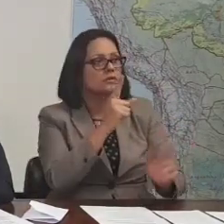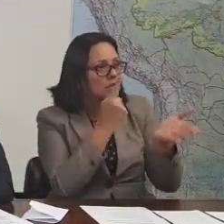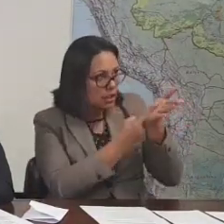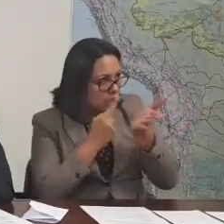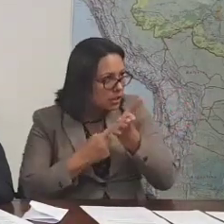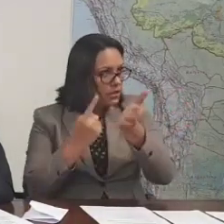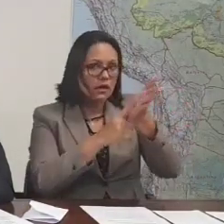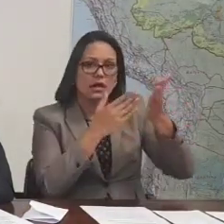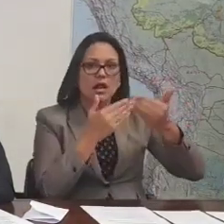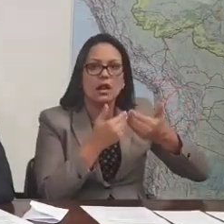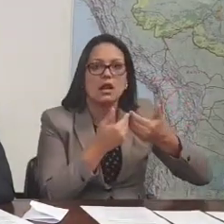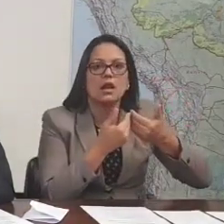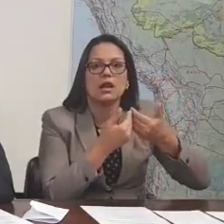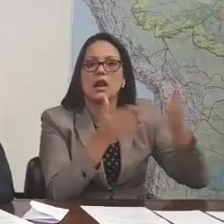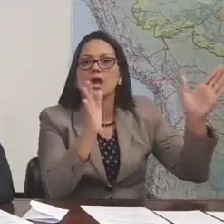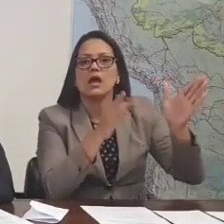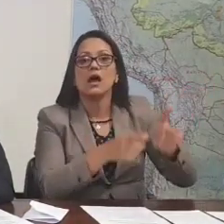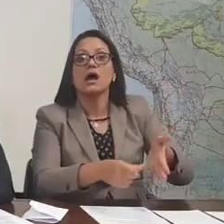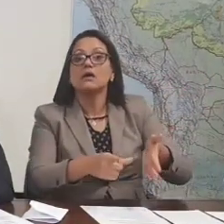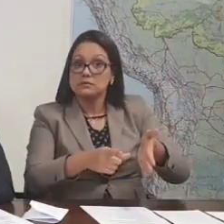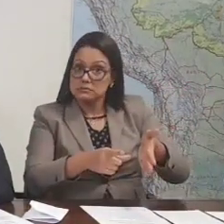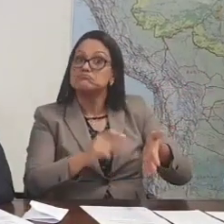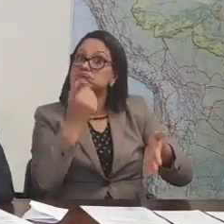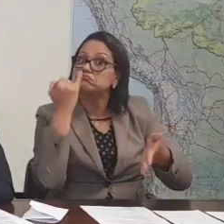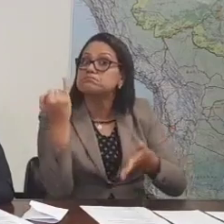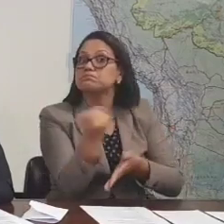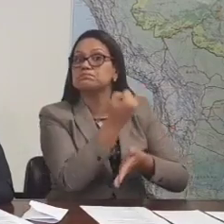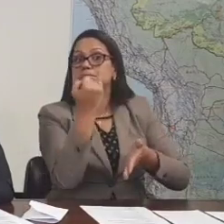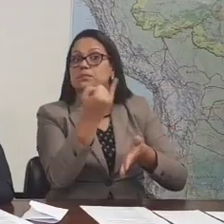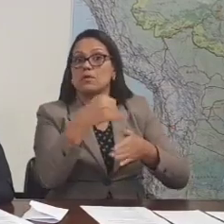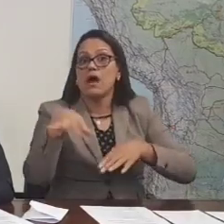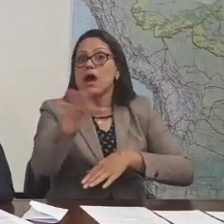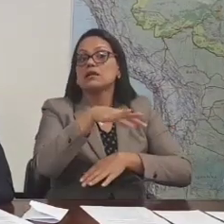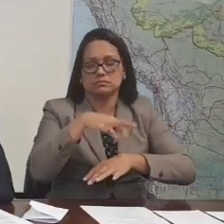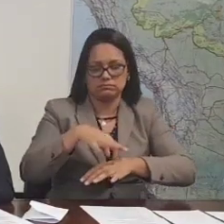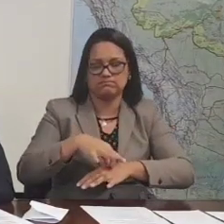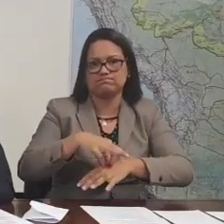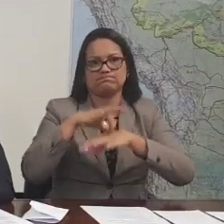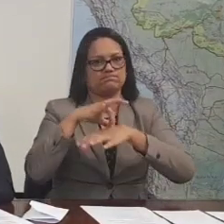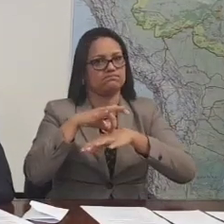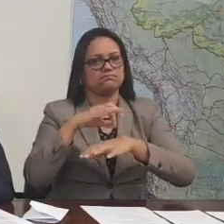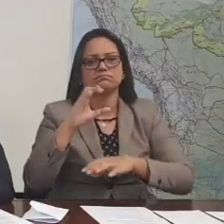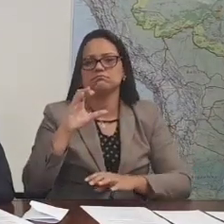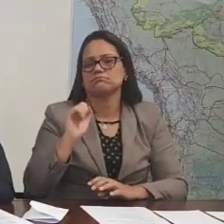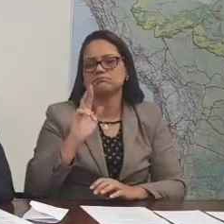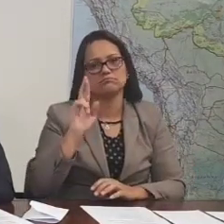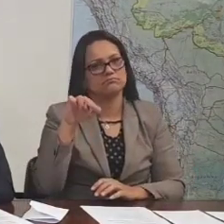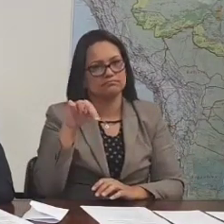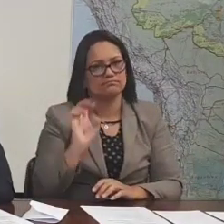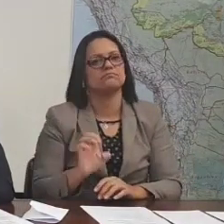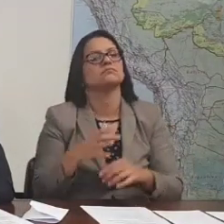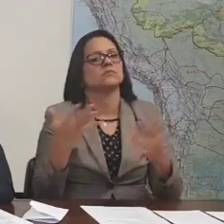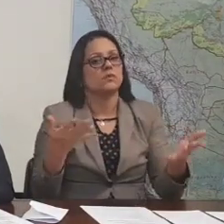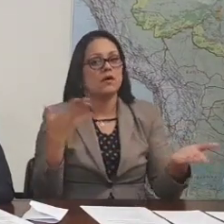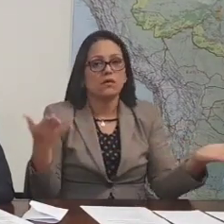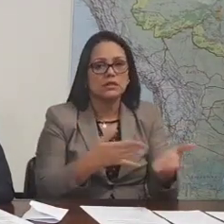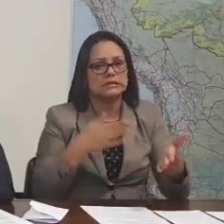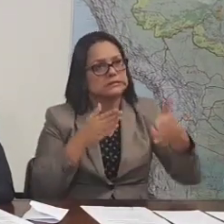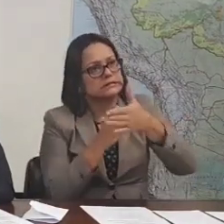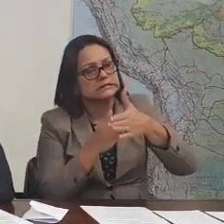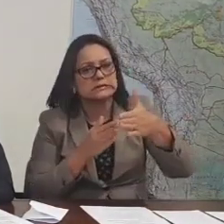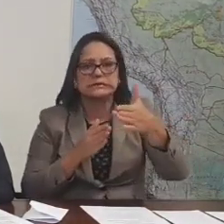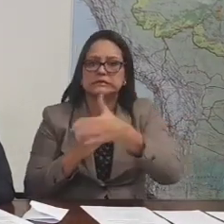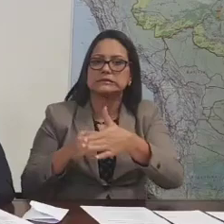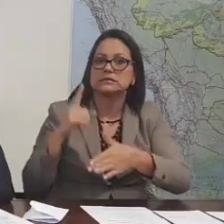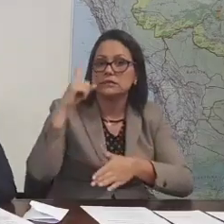um setor que, para nós, é de suma importância, que é a questão da carne. Então, você veja que nós estamos com dificuldade da abertura desse